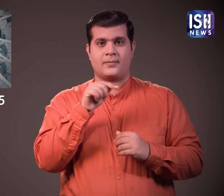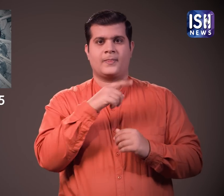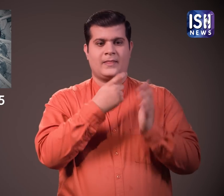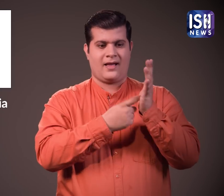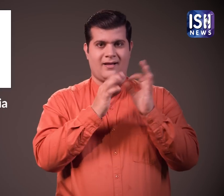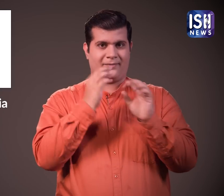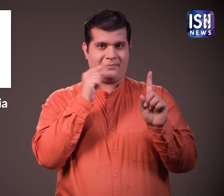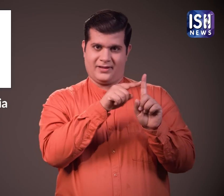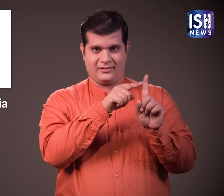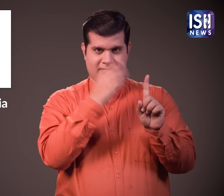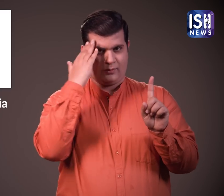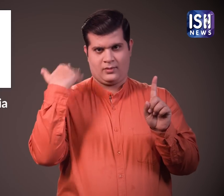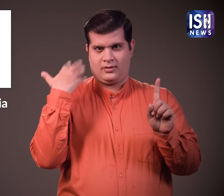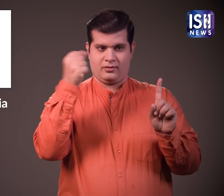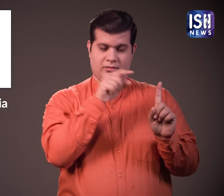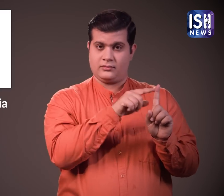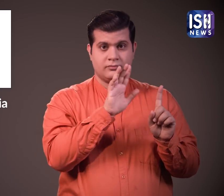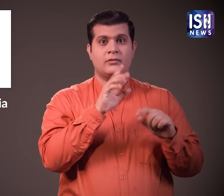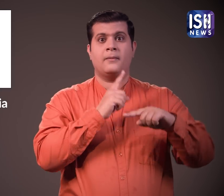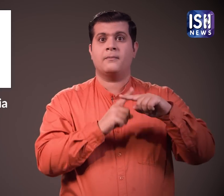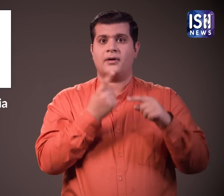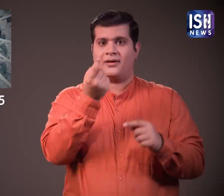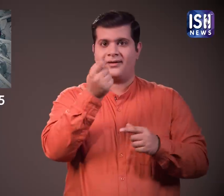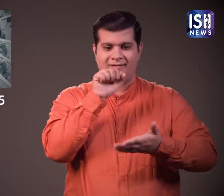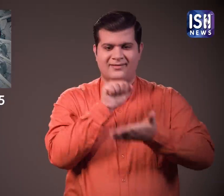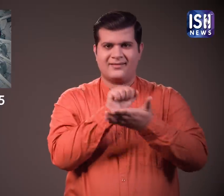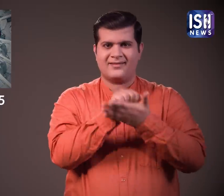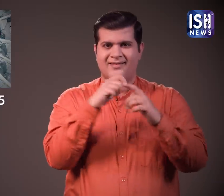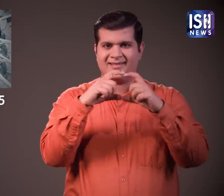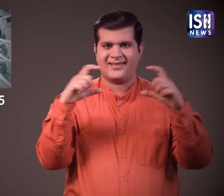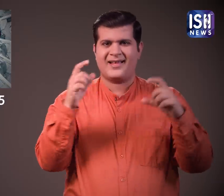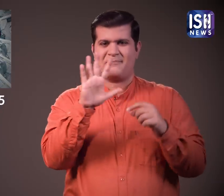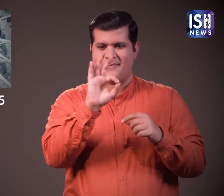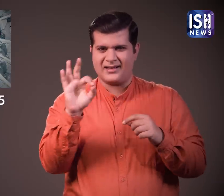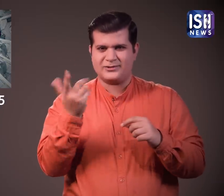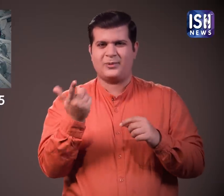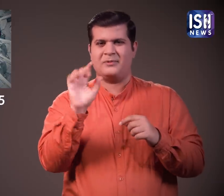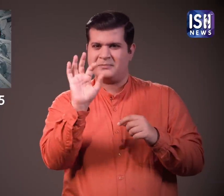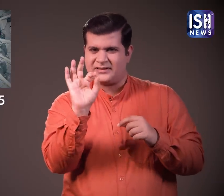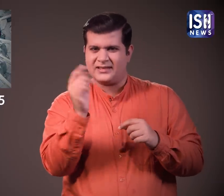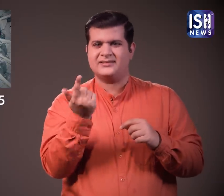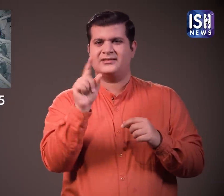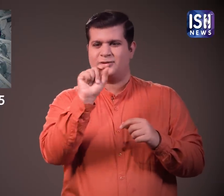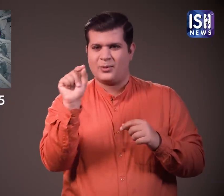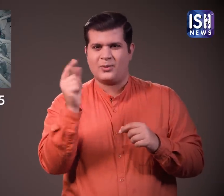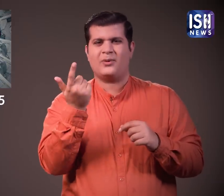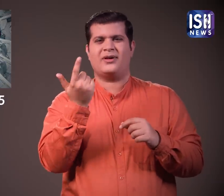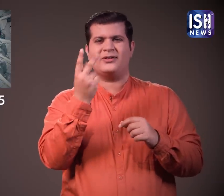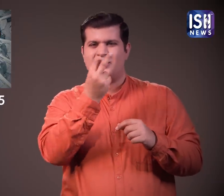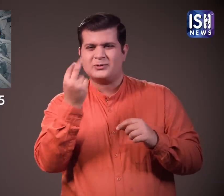RBI भारत का सर्वच्च बैंक है साथ ही भारत में तीन यूनिट्स है